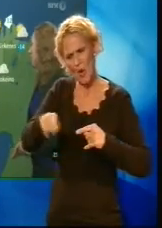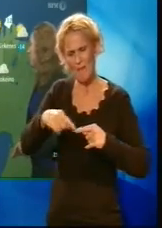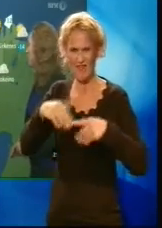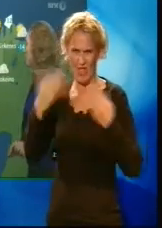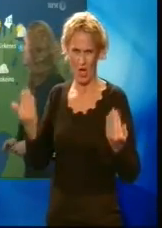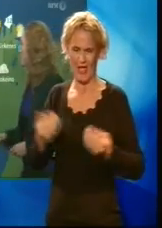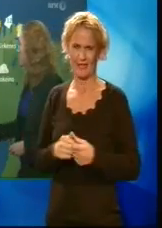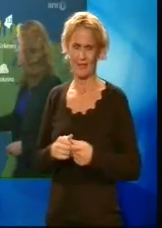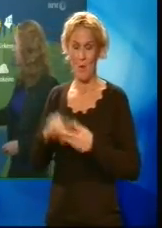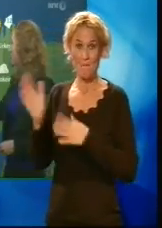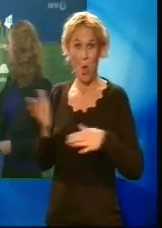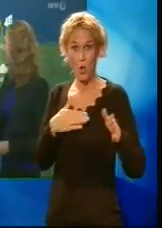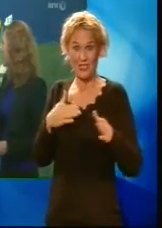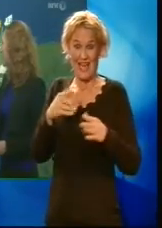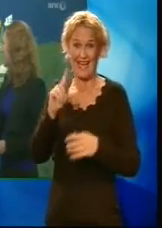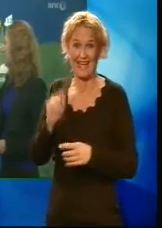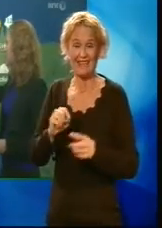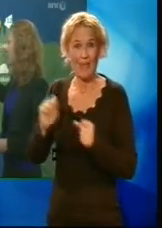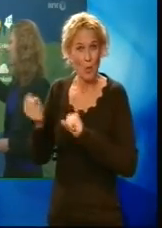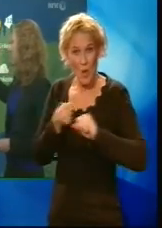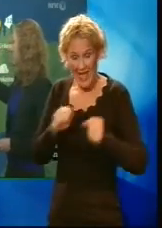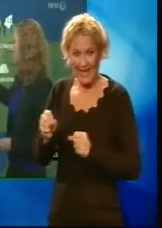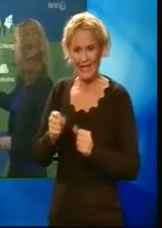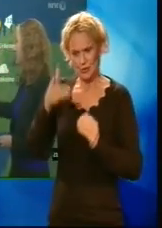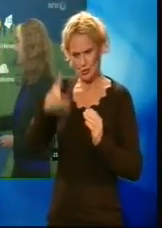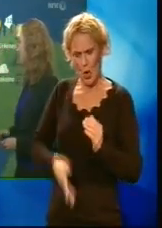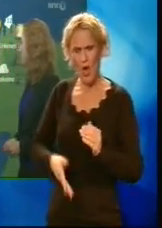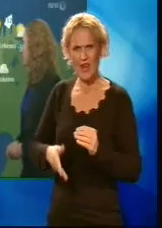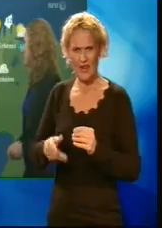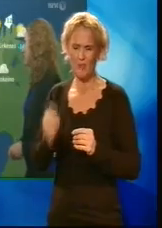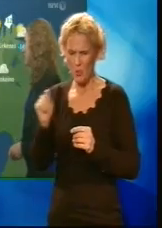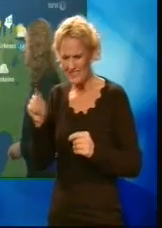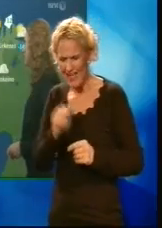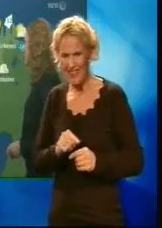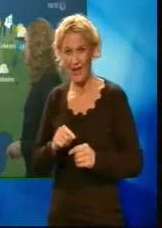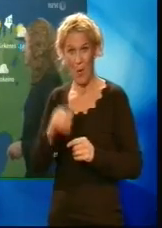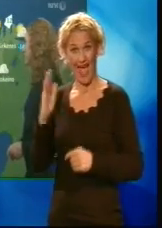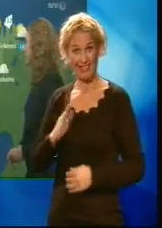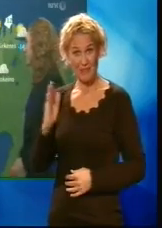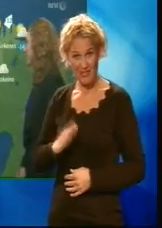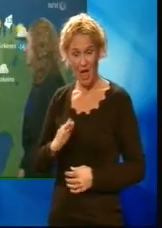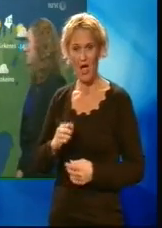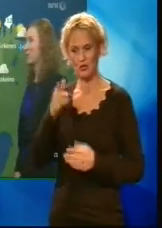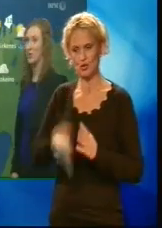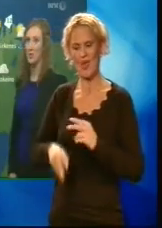Og det vil blåse opp mot liten kuling omkring en sølig retning utsatte steder. Og om ettermiddagen regnes sør-vestlig på kysten.